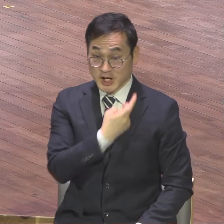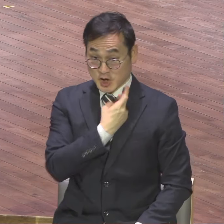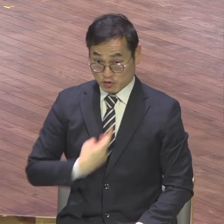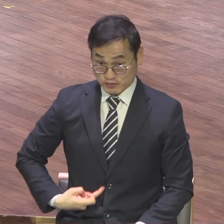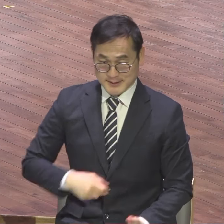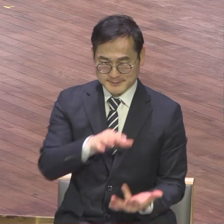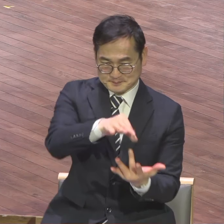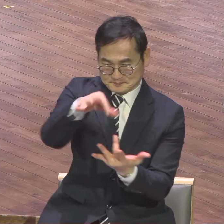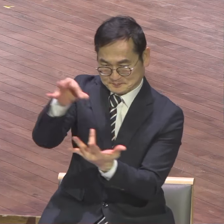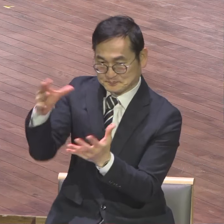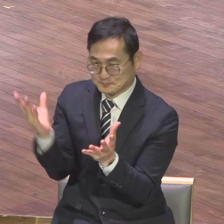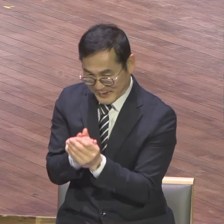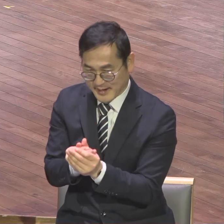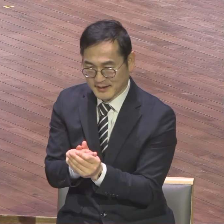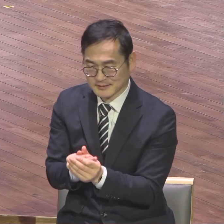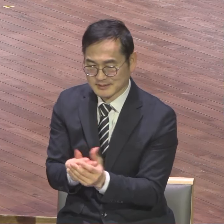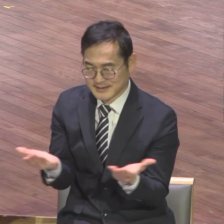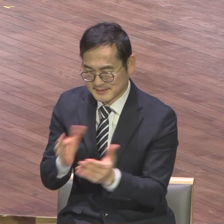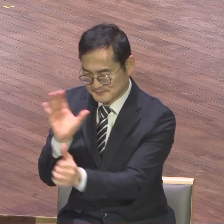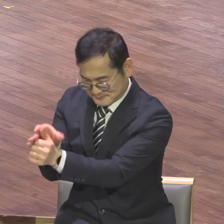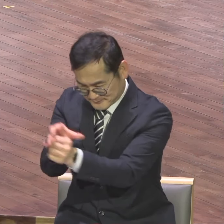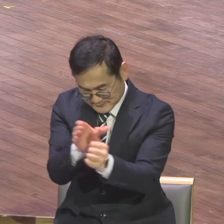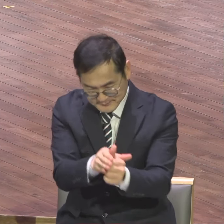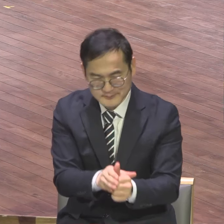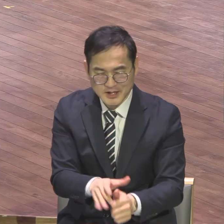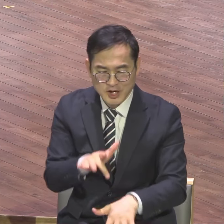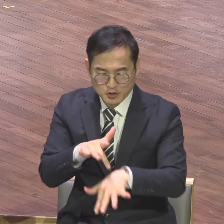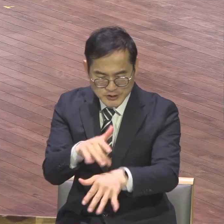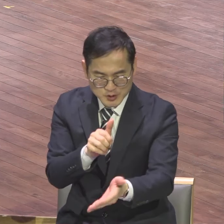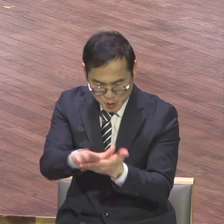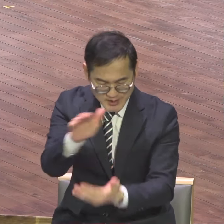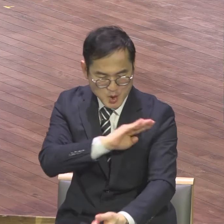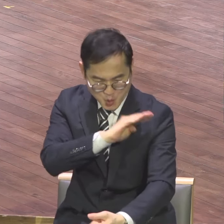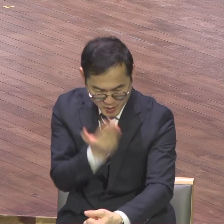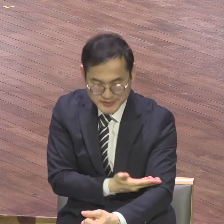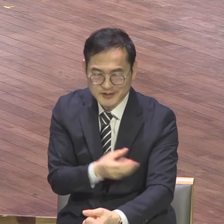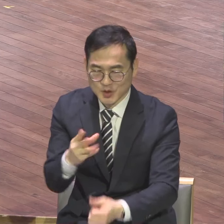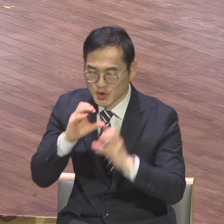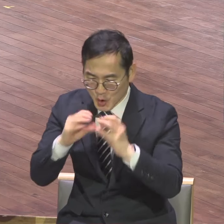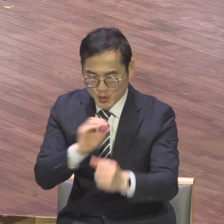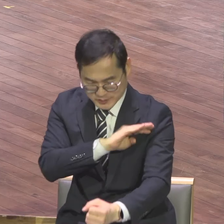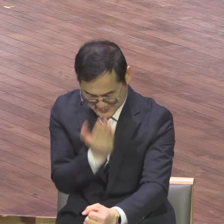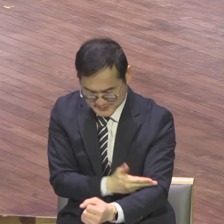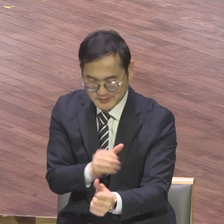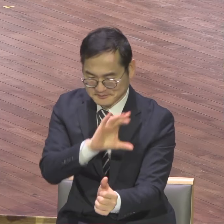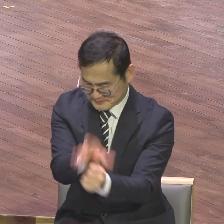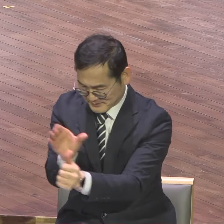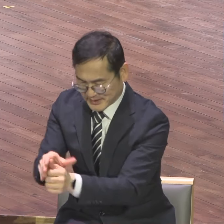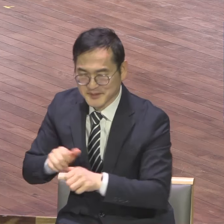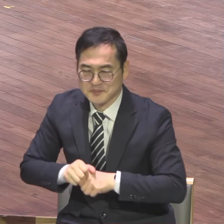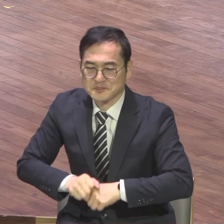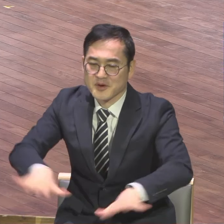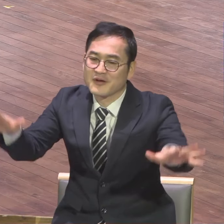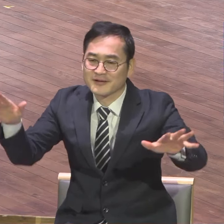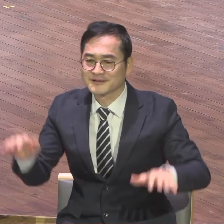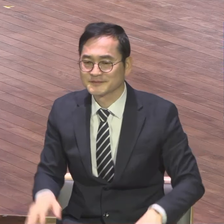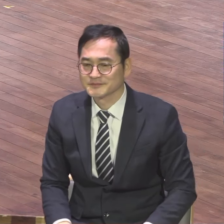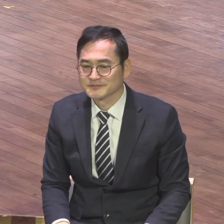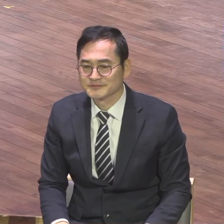전도도 하며 귀신을 쫓아 내 쫓는 권능도 가지게 하려 하심이라라 예수님께서 왜 무리들과 구분시켜